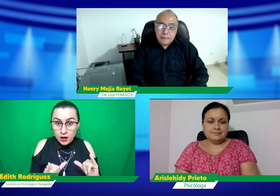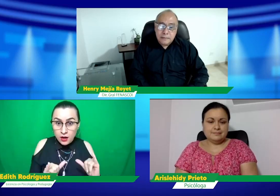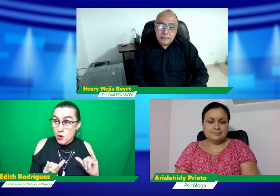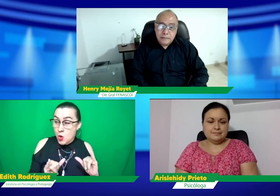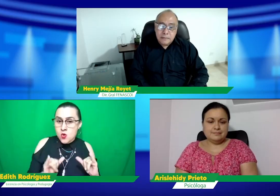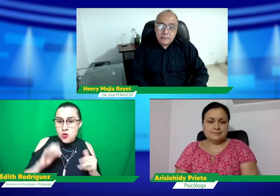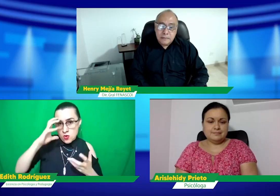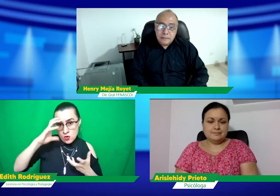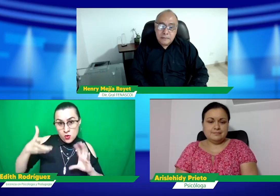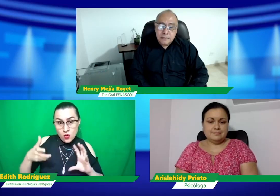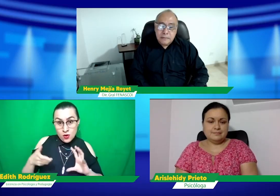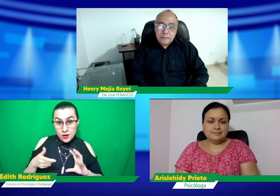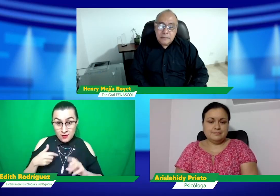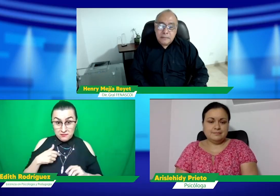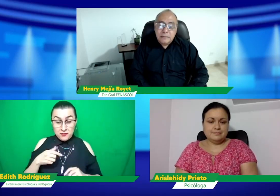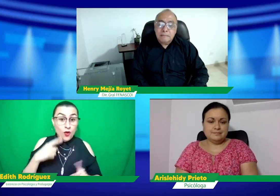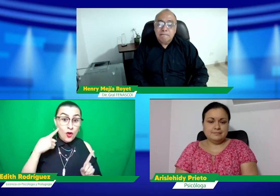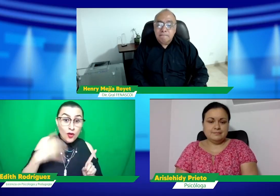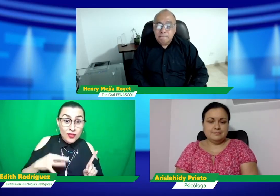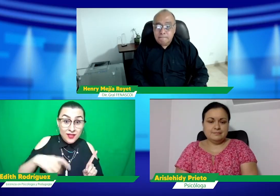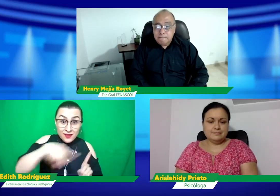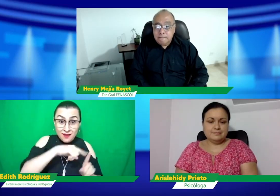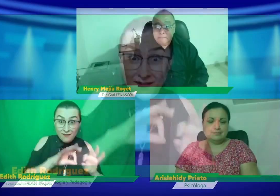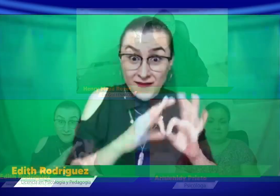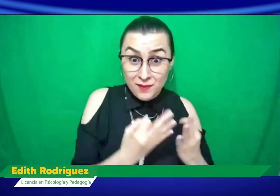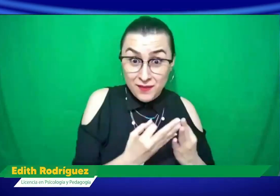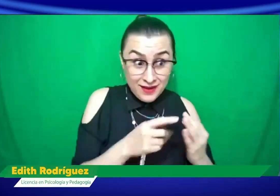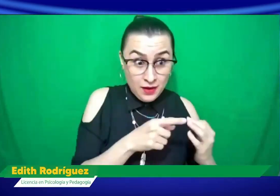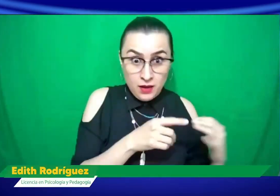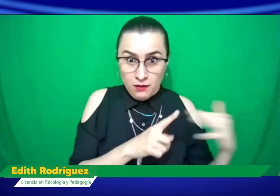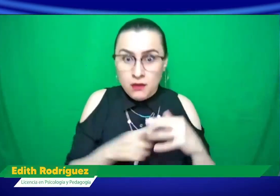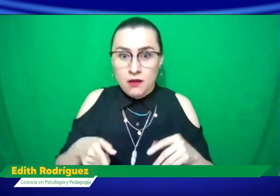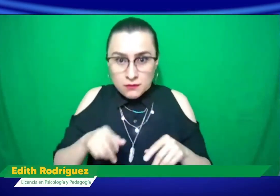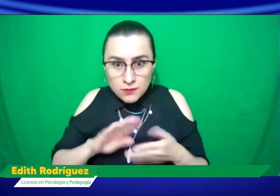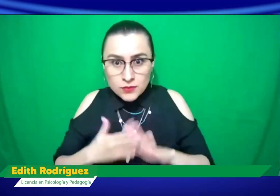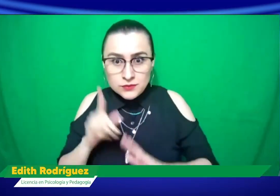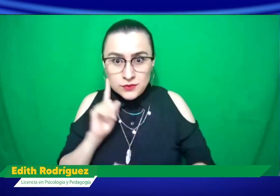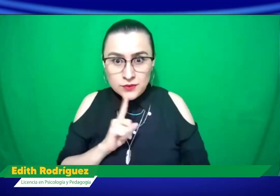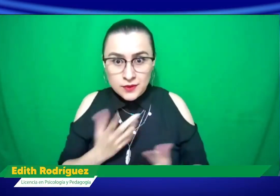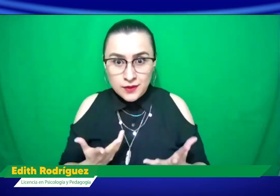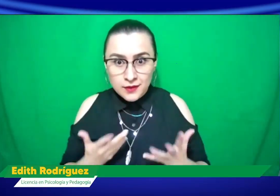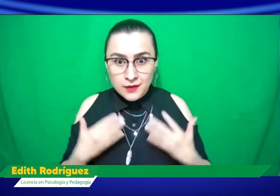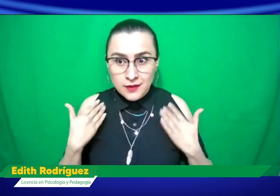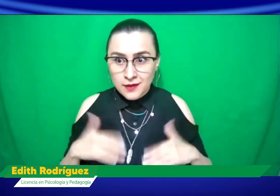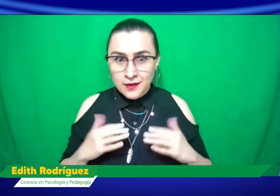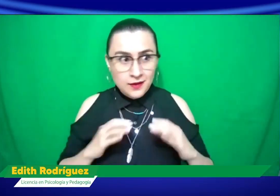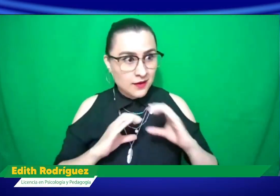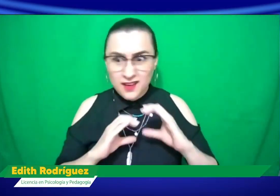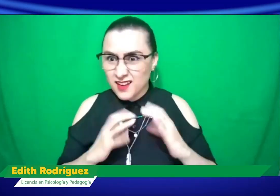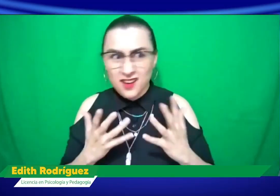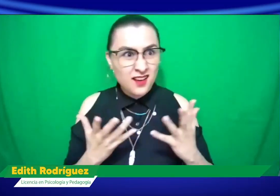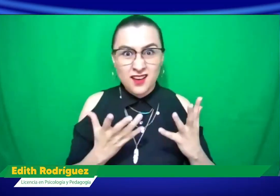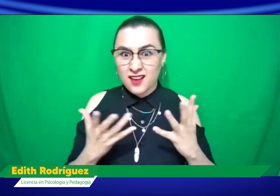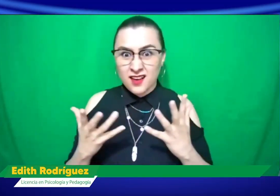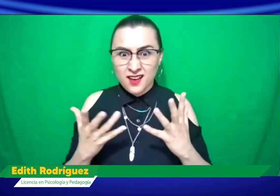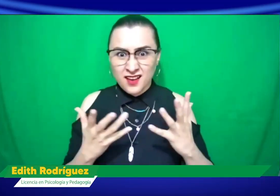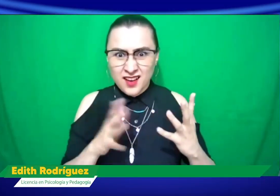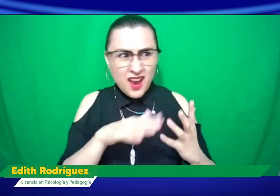cómo estar en un confinamiento durante mucho tiempo y esto afecta a la salud mental de las personas. O a las personas oyentes las afectó. Imagínense cómo fue para las